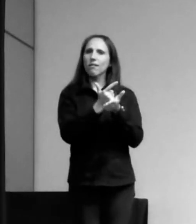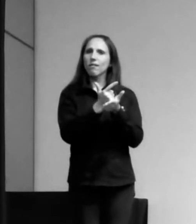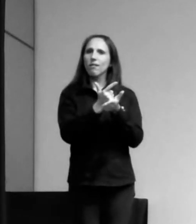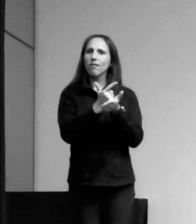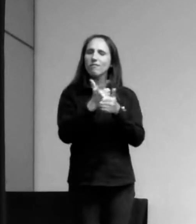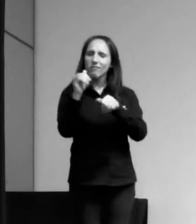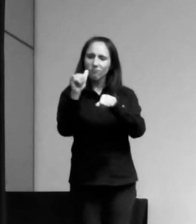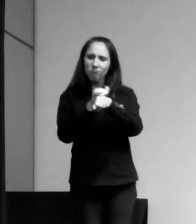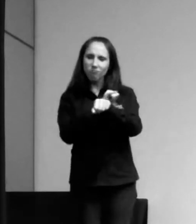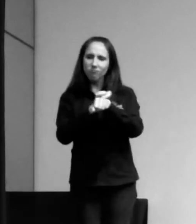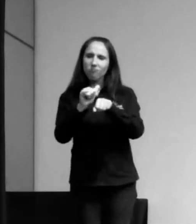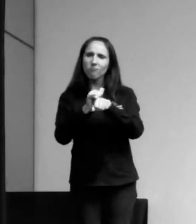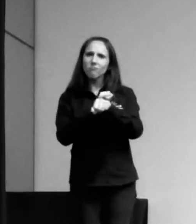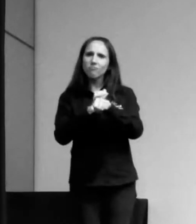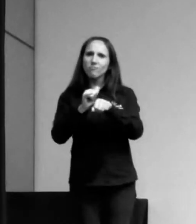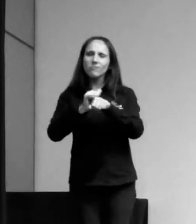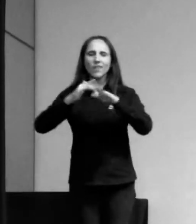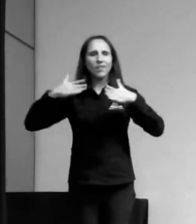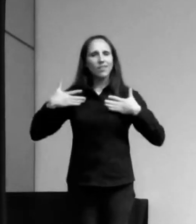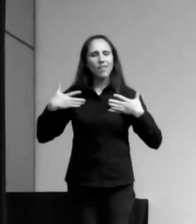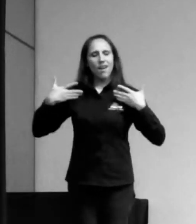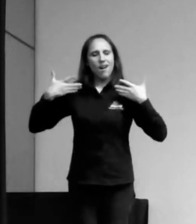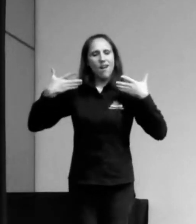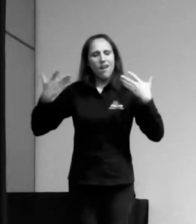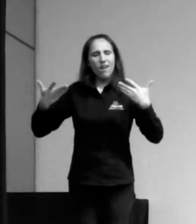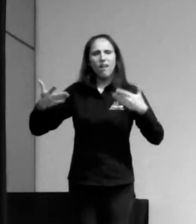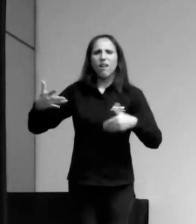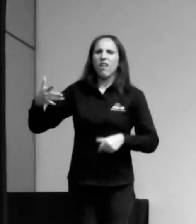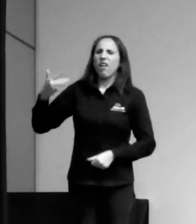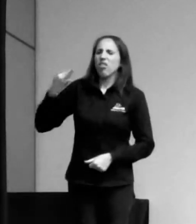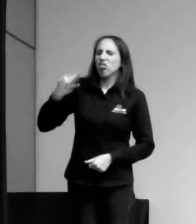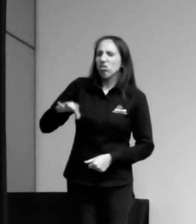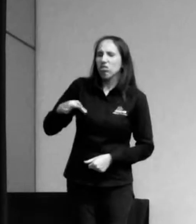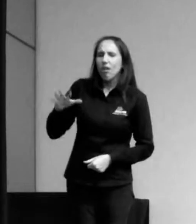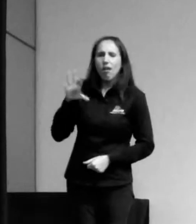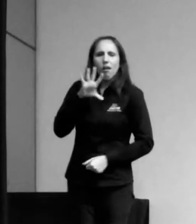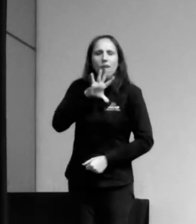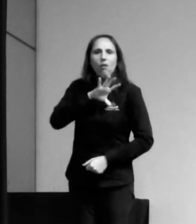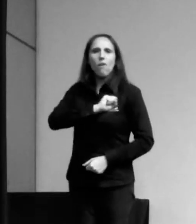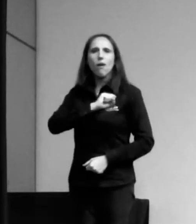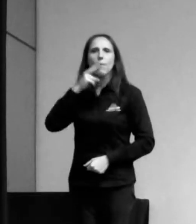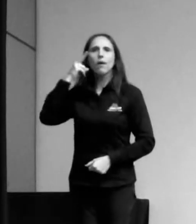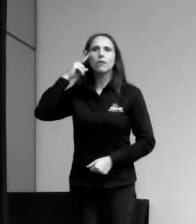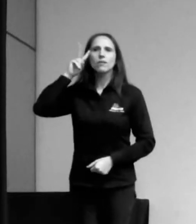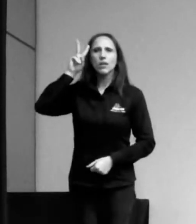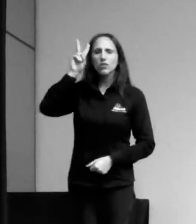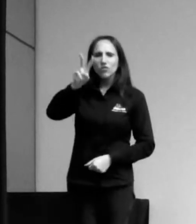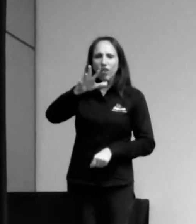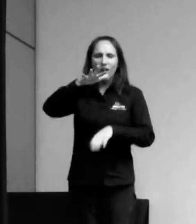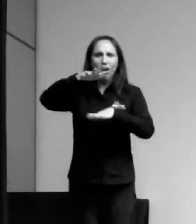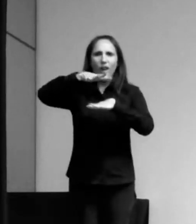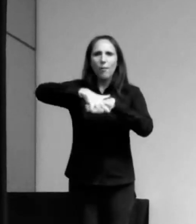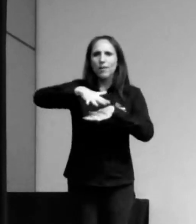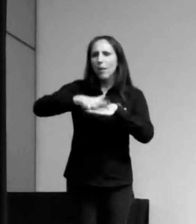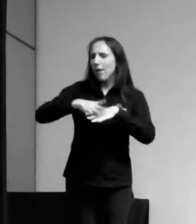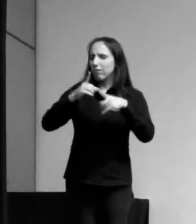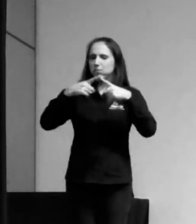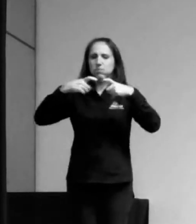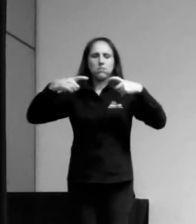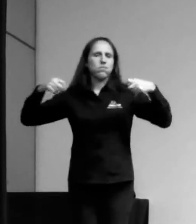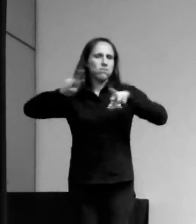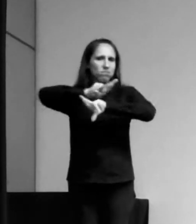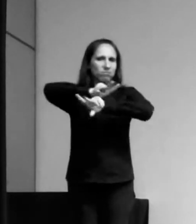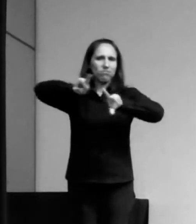instrumentos da alegria, da dor, do amor, da história, da matemática, da ciência.